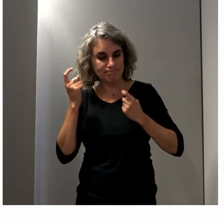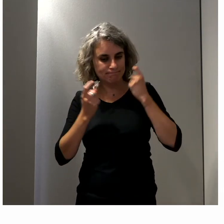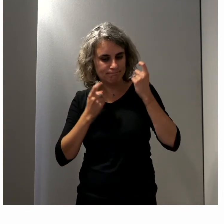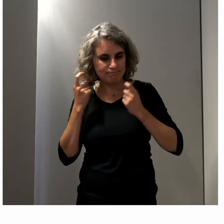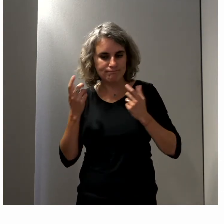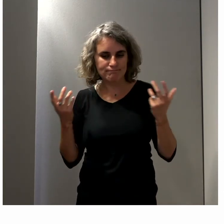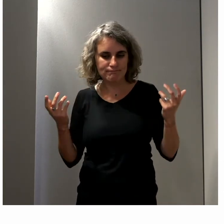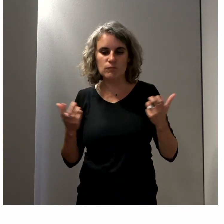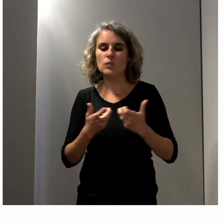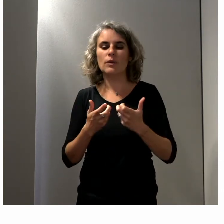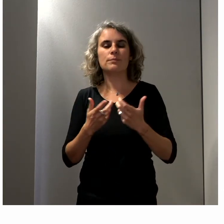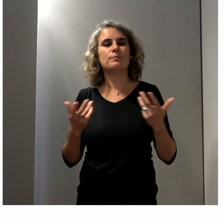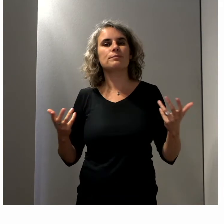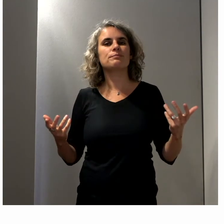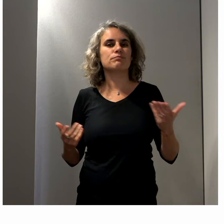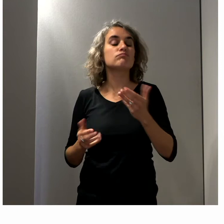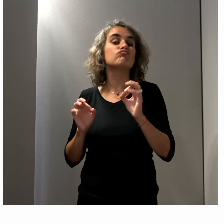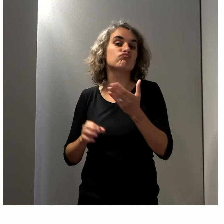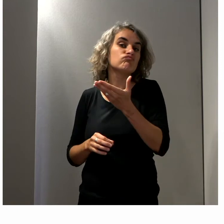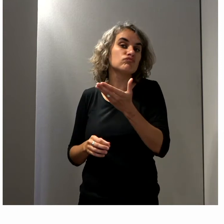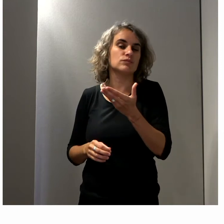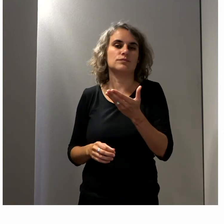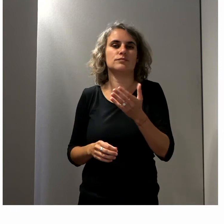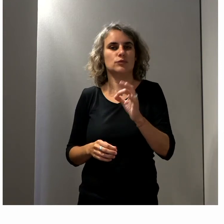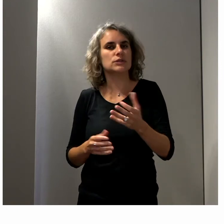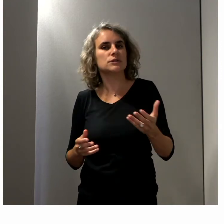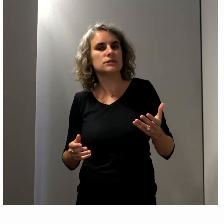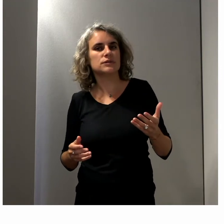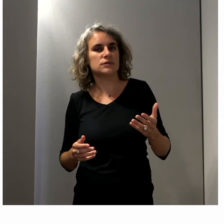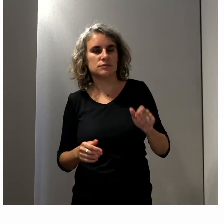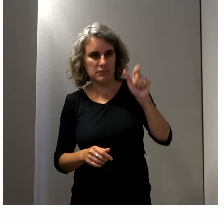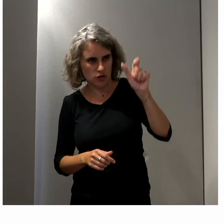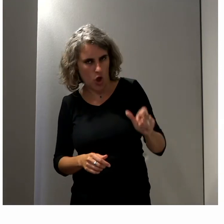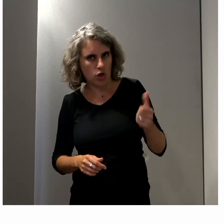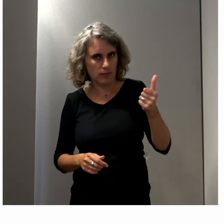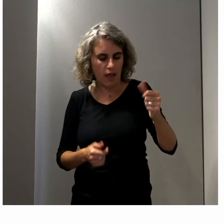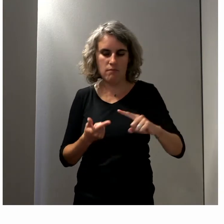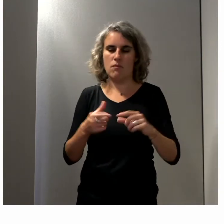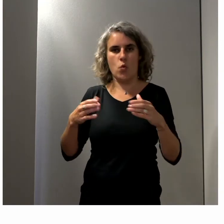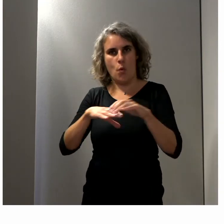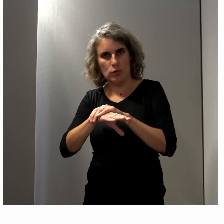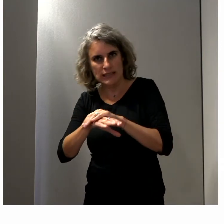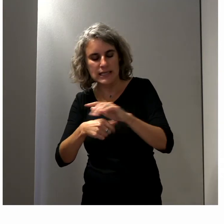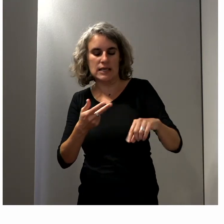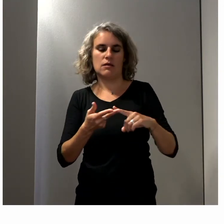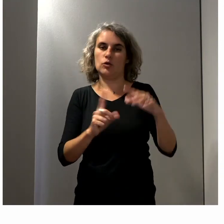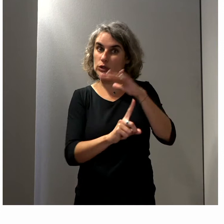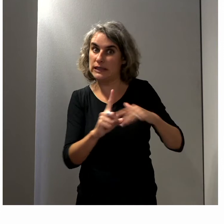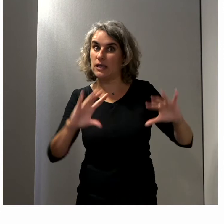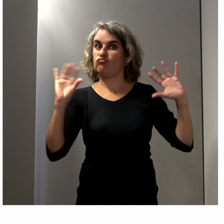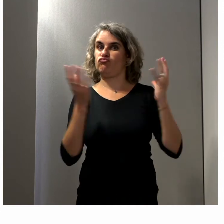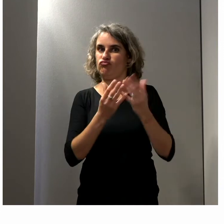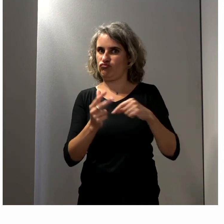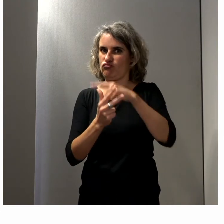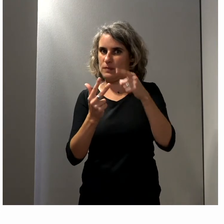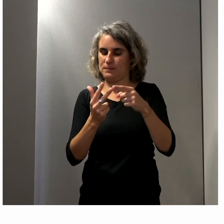vous avez bien précisé l'enjeu pour les personnes,'enjeu avec les partis politiques, avec la société, je